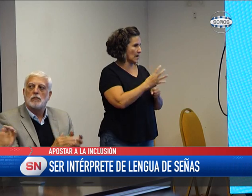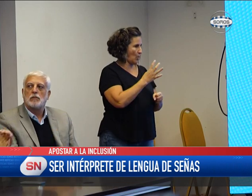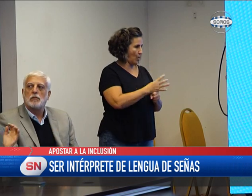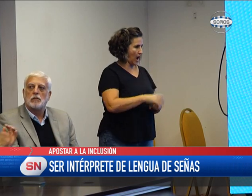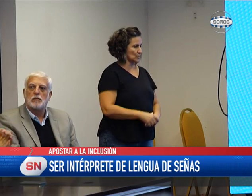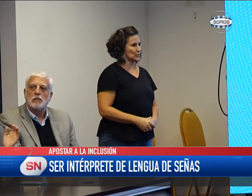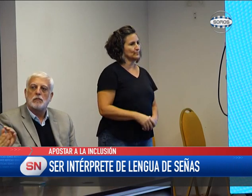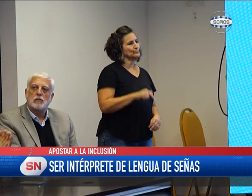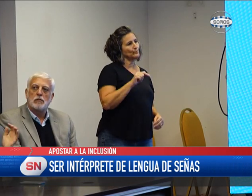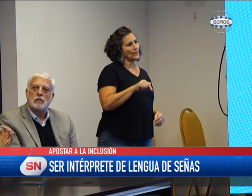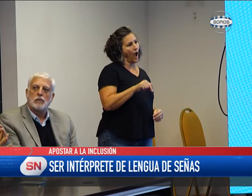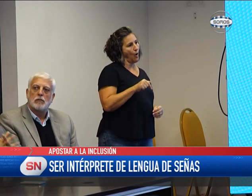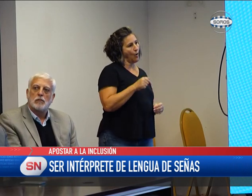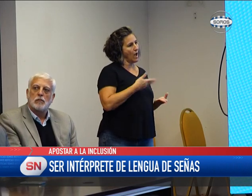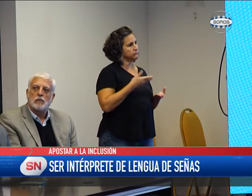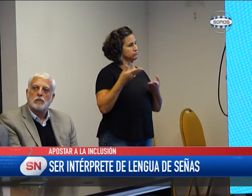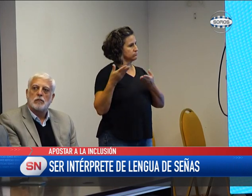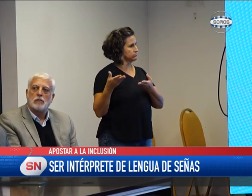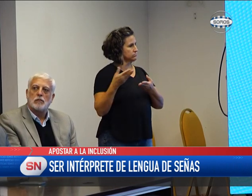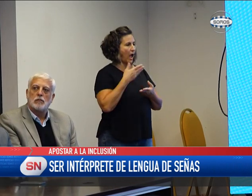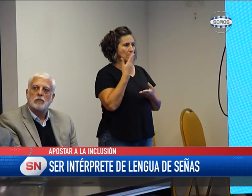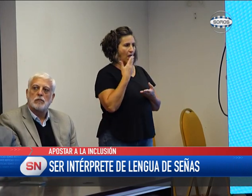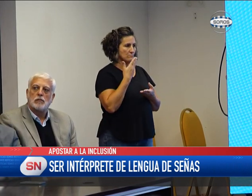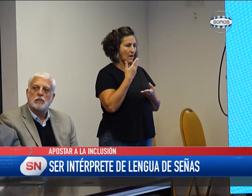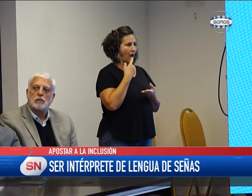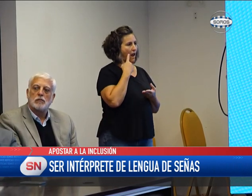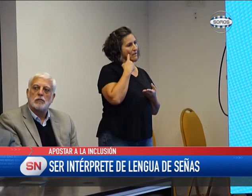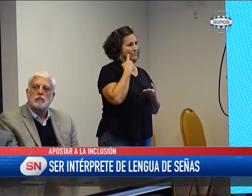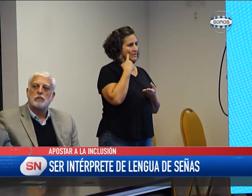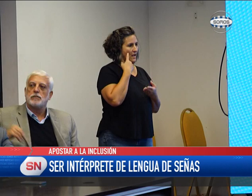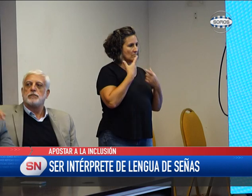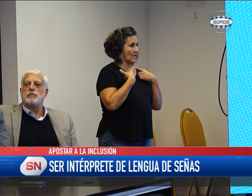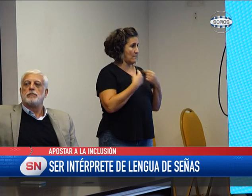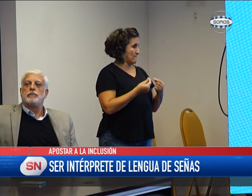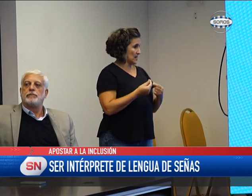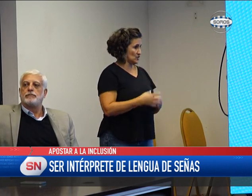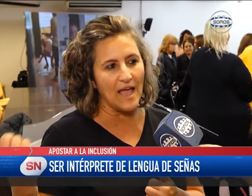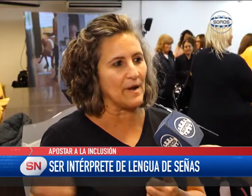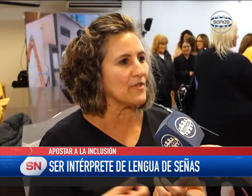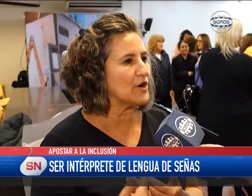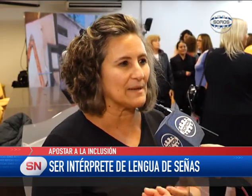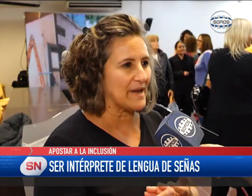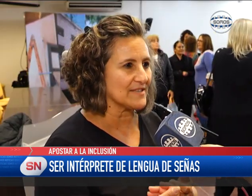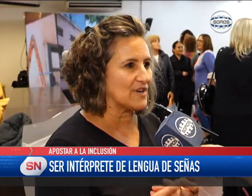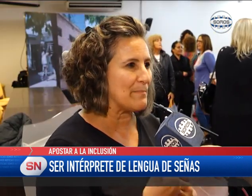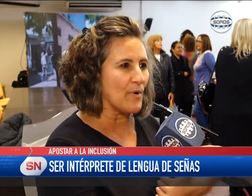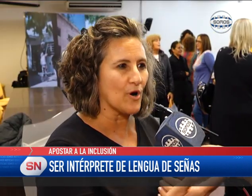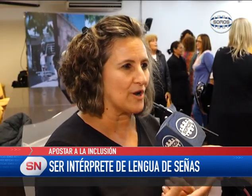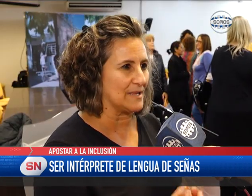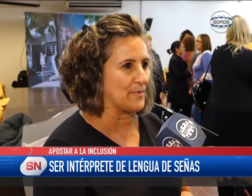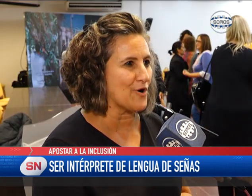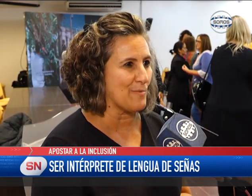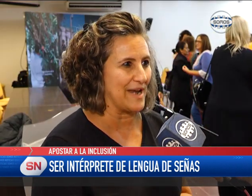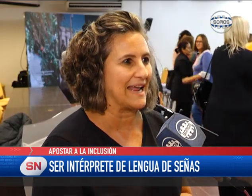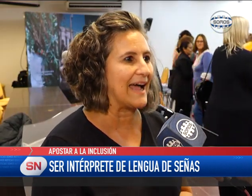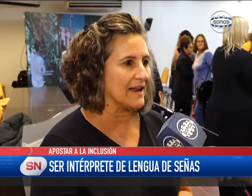Entonces cuando voy a comunicar, tengo que comunicar con una persona. Entonces si estoy mirando mi celular, si estoy hablando con otra persona, es poco